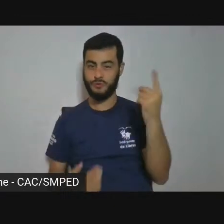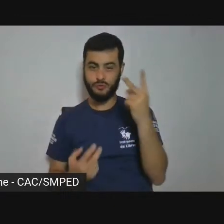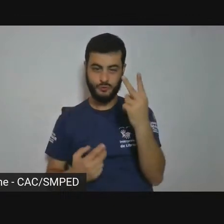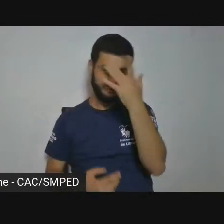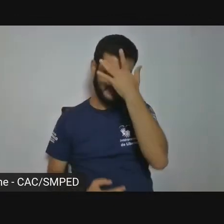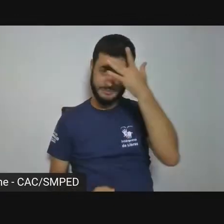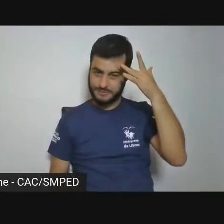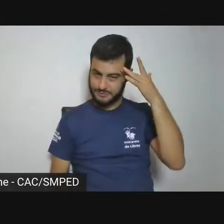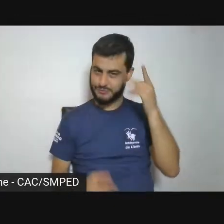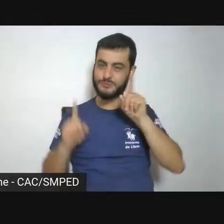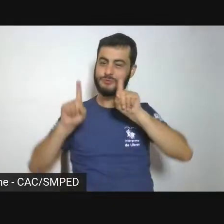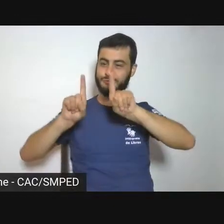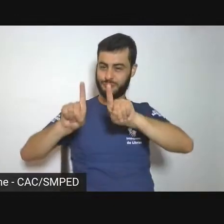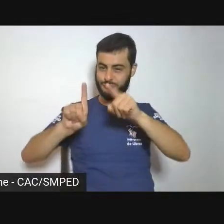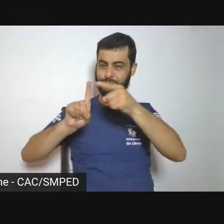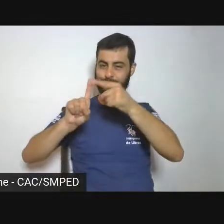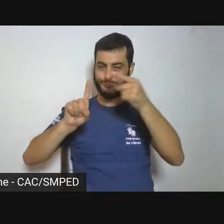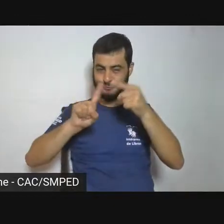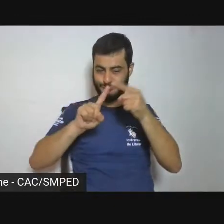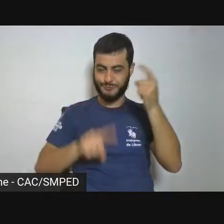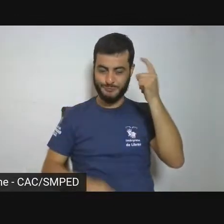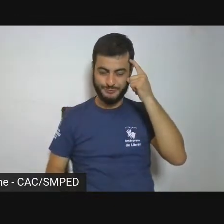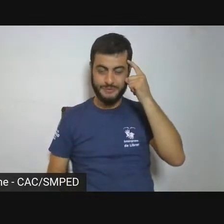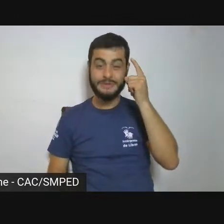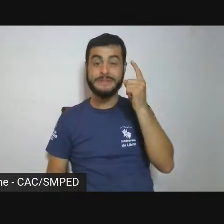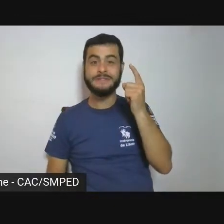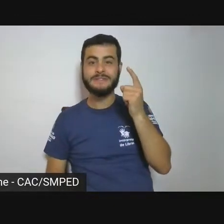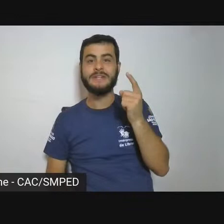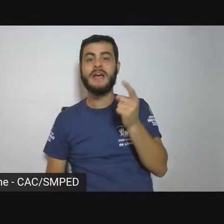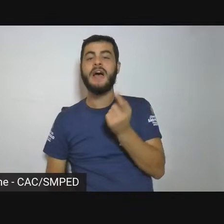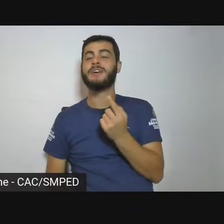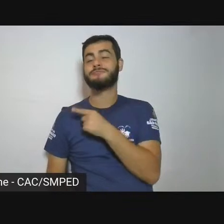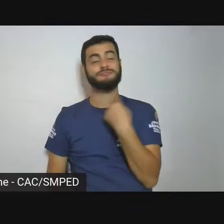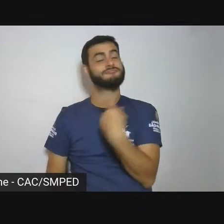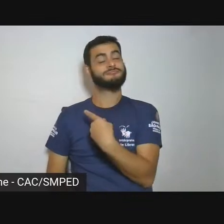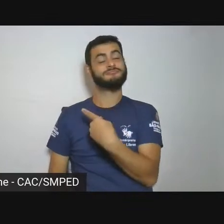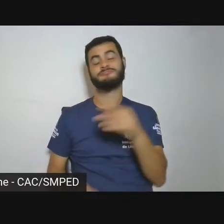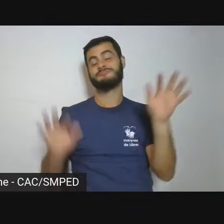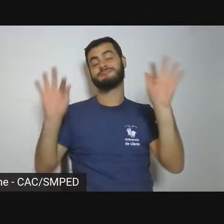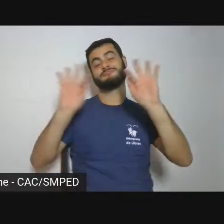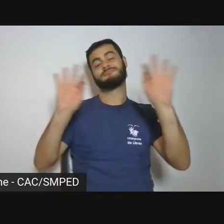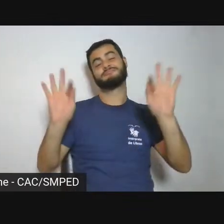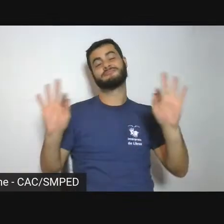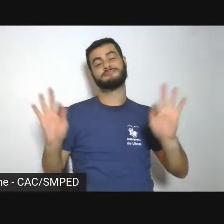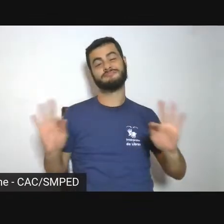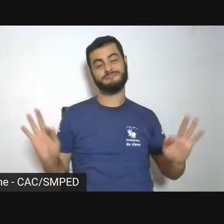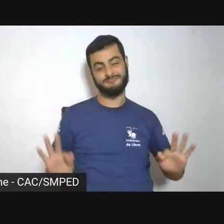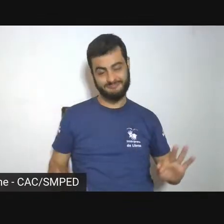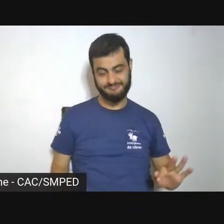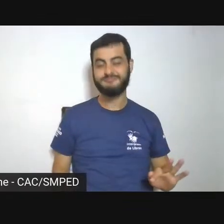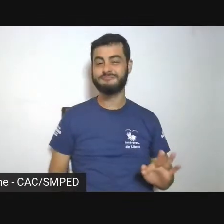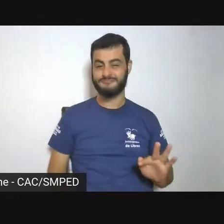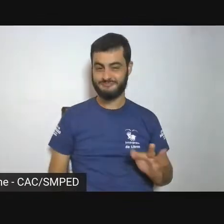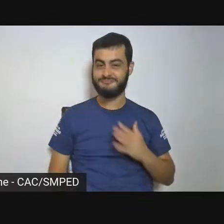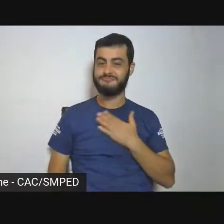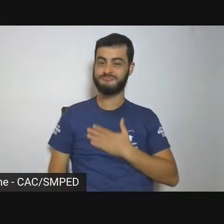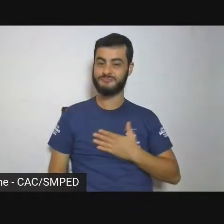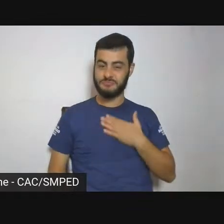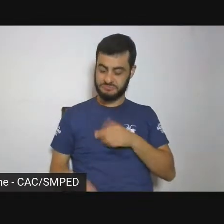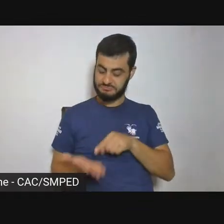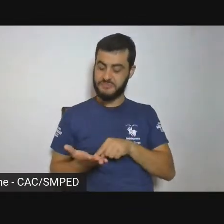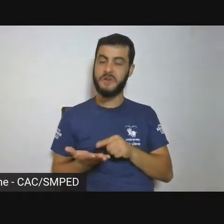e a gente ficou muito feliz com o resultado tiveram alguns pensamentos também em relação a papéis